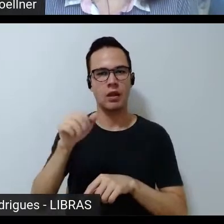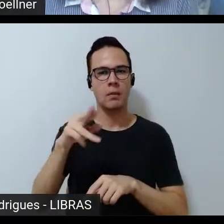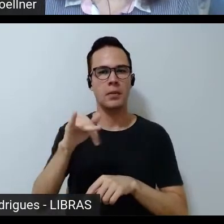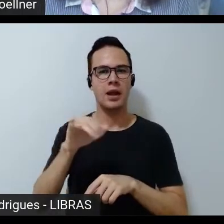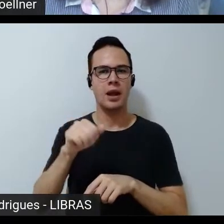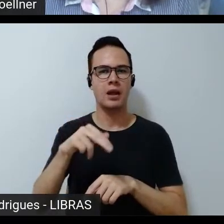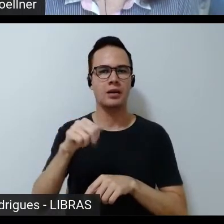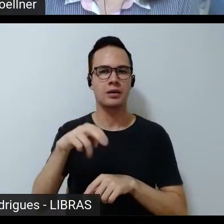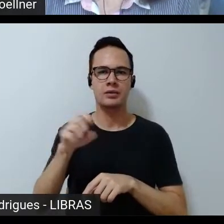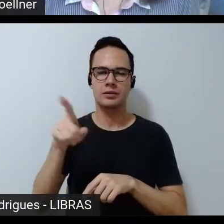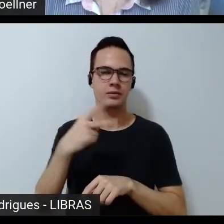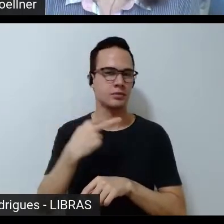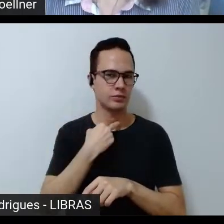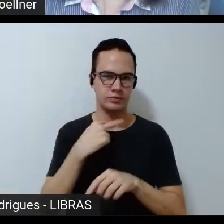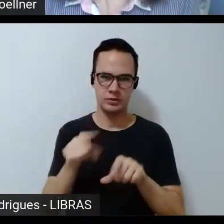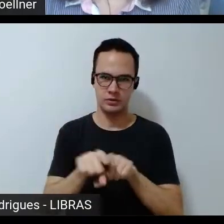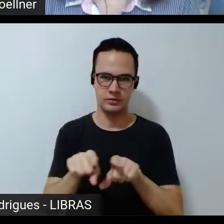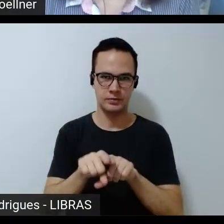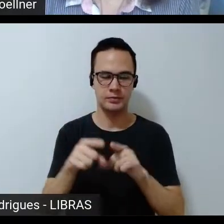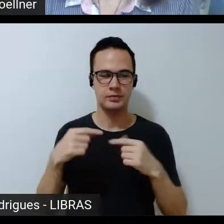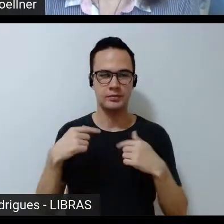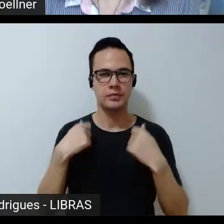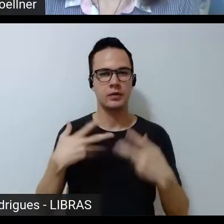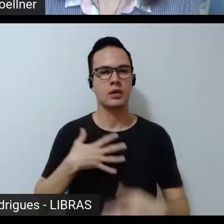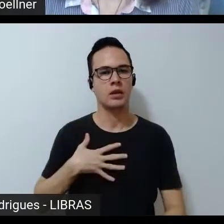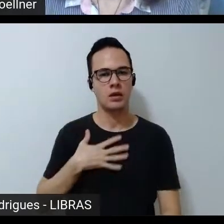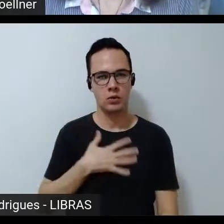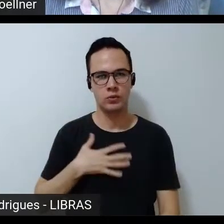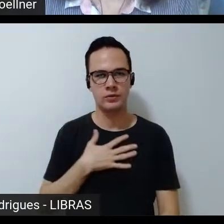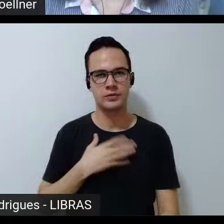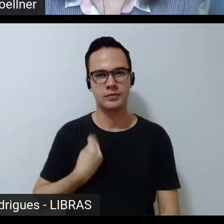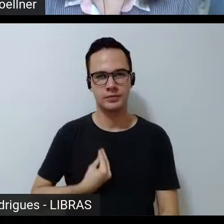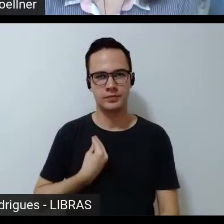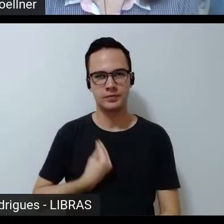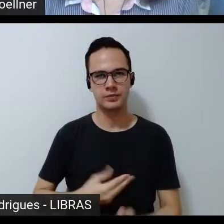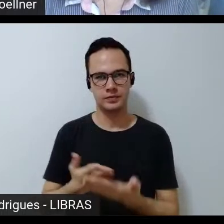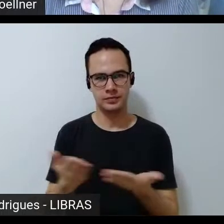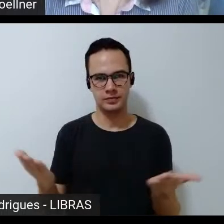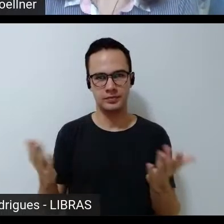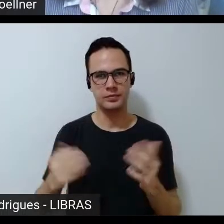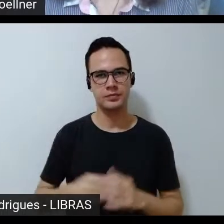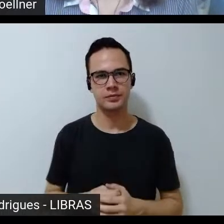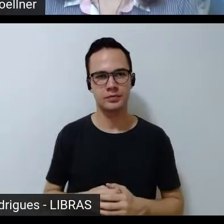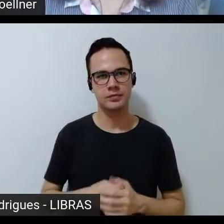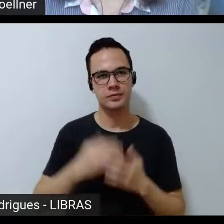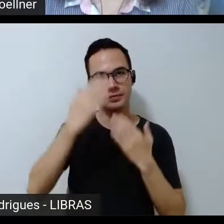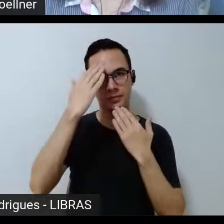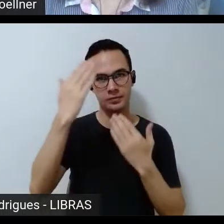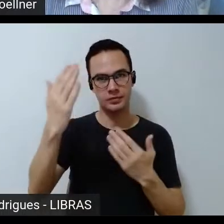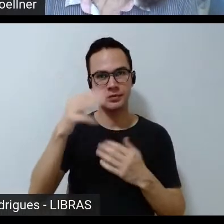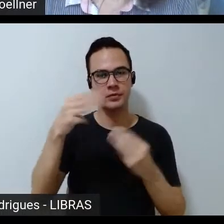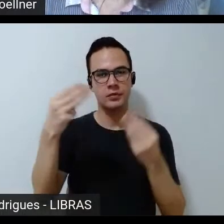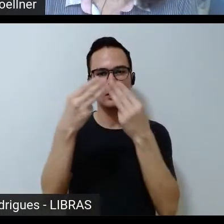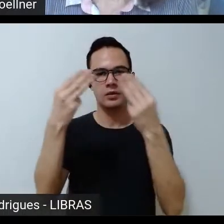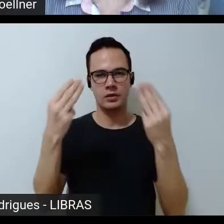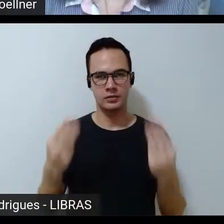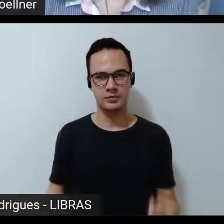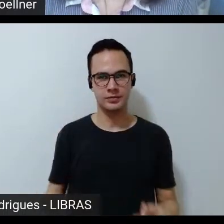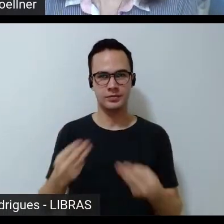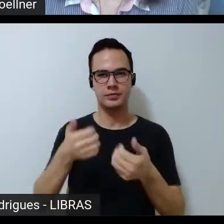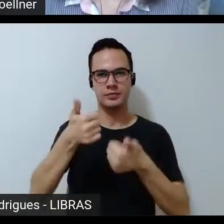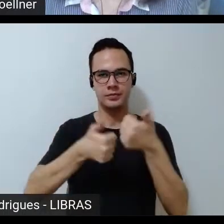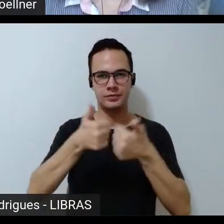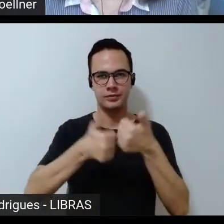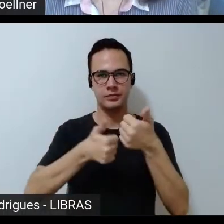aqui nesse momento dizer que foi uma honra estar com vocês nessa mesa agradecer ao Museu do Futebol que tem tido um